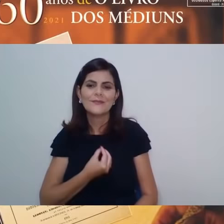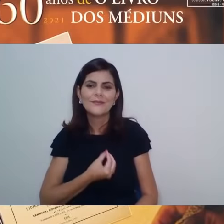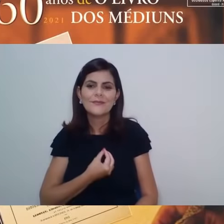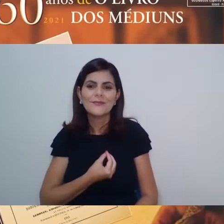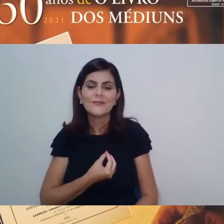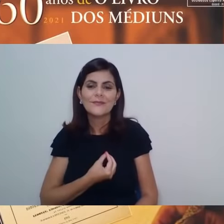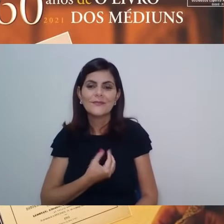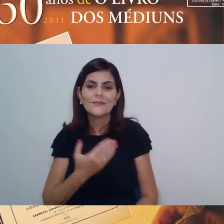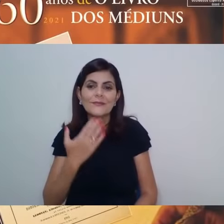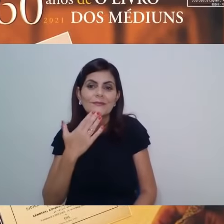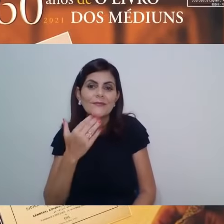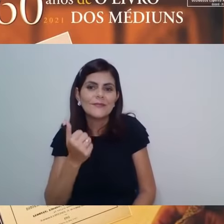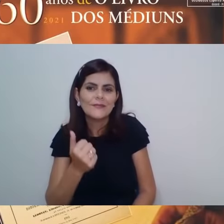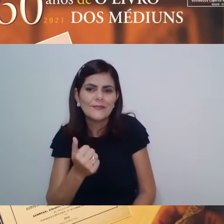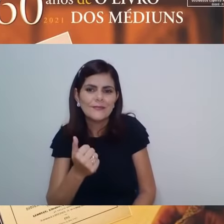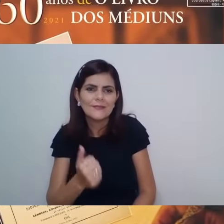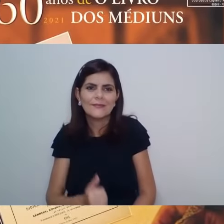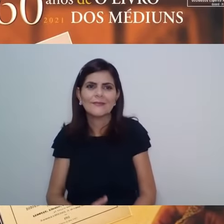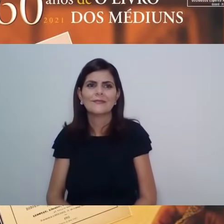aperfeiçoamento.